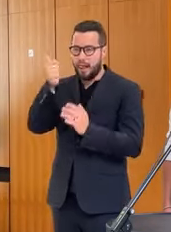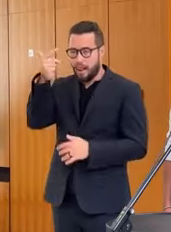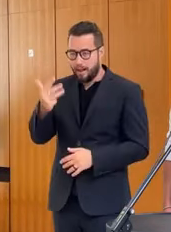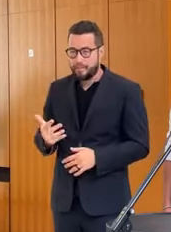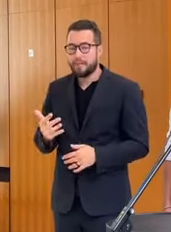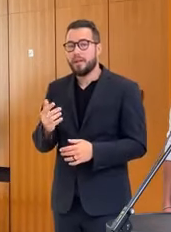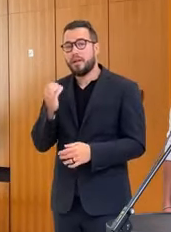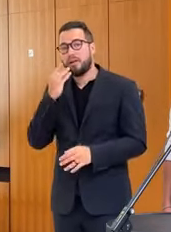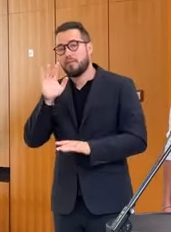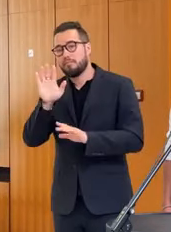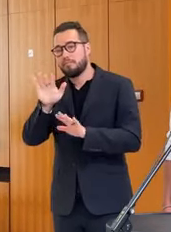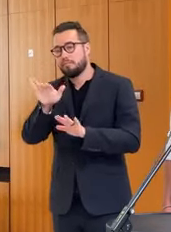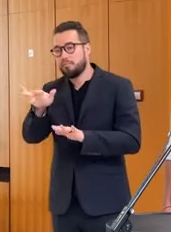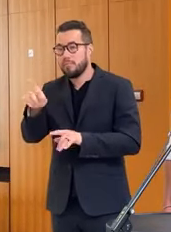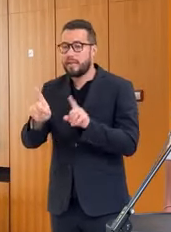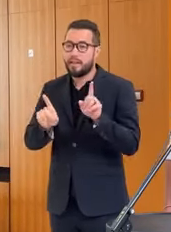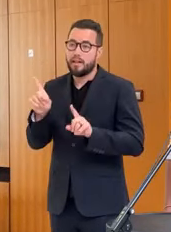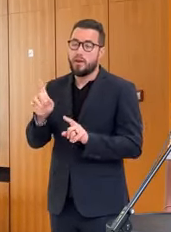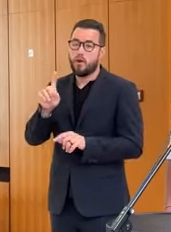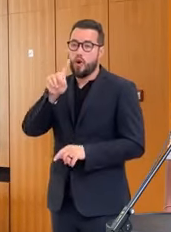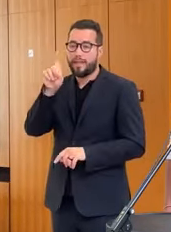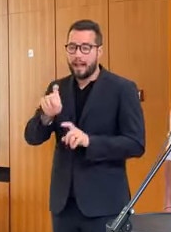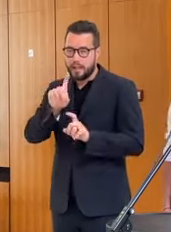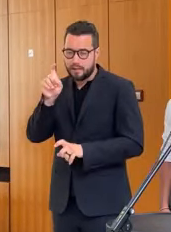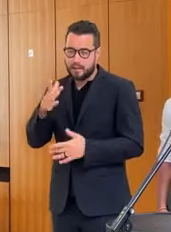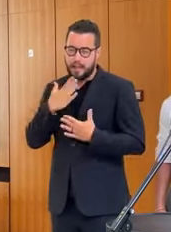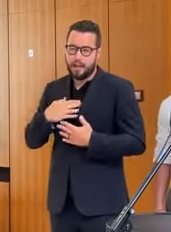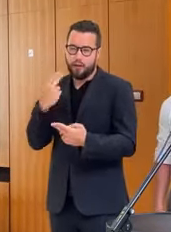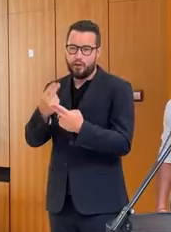následne, ak budete mať nejaké otázky, tak radi zodpovieme.